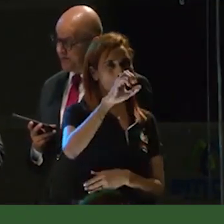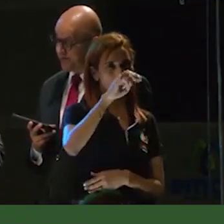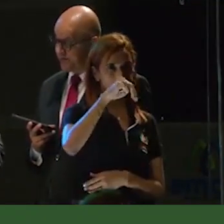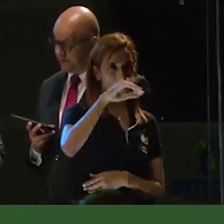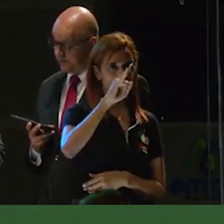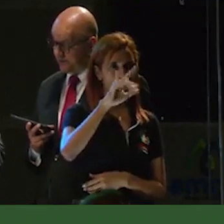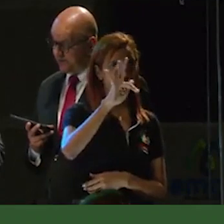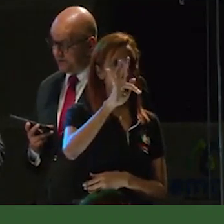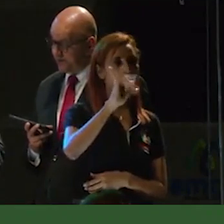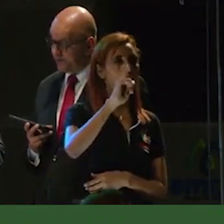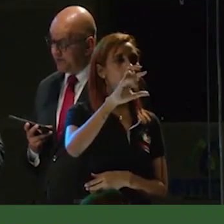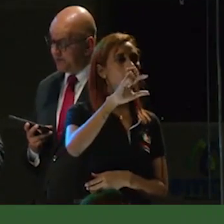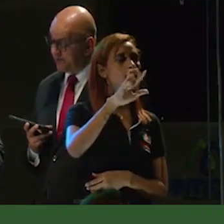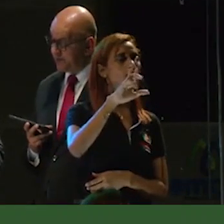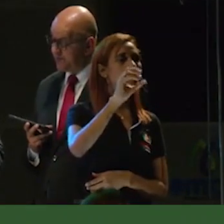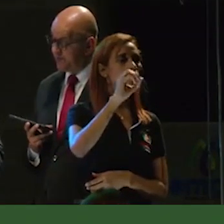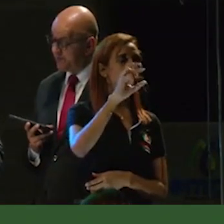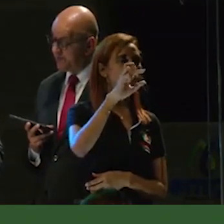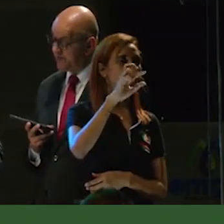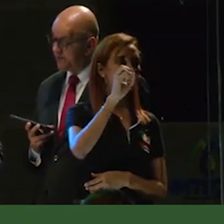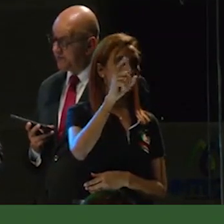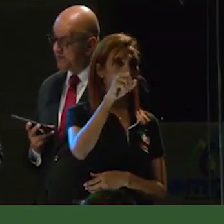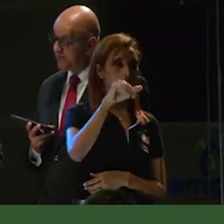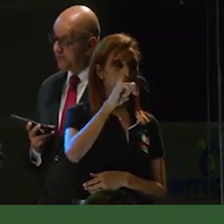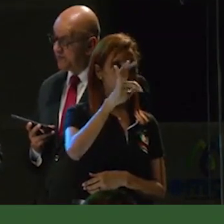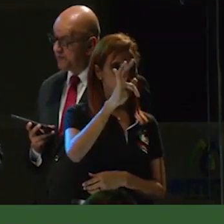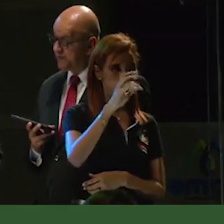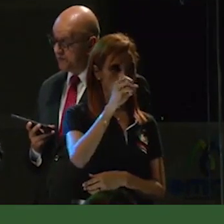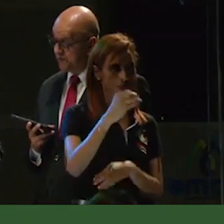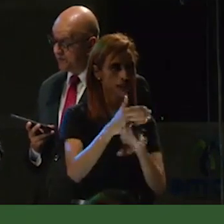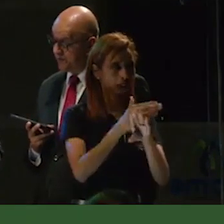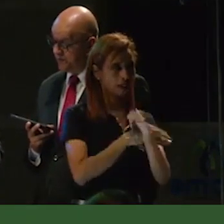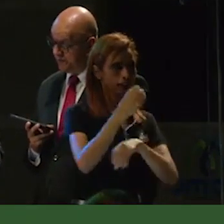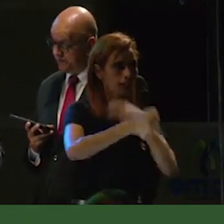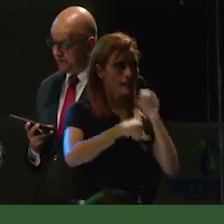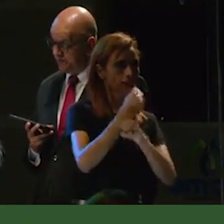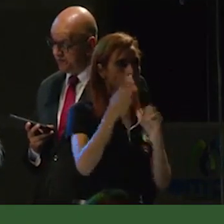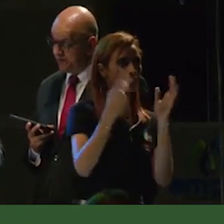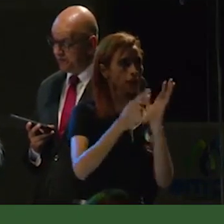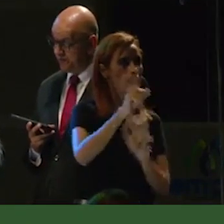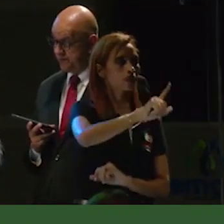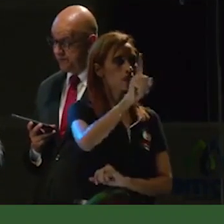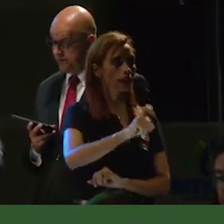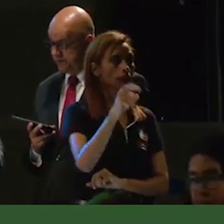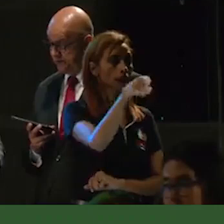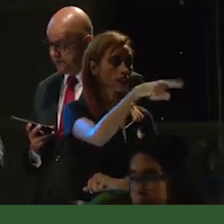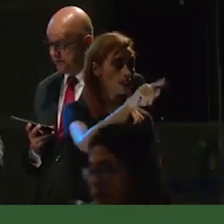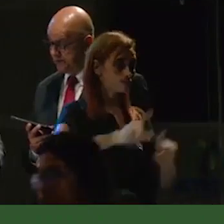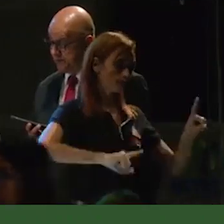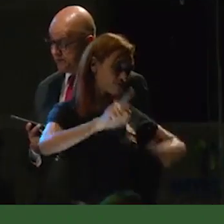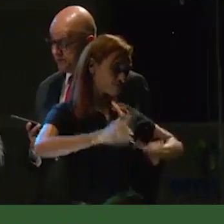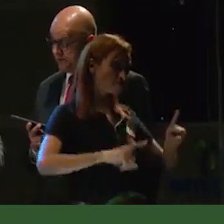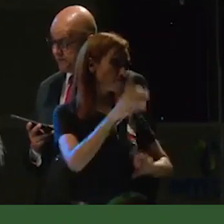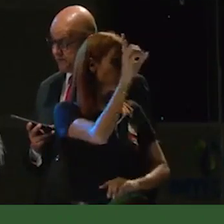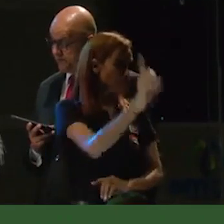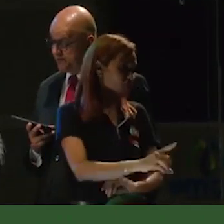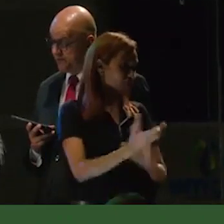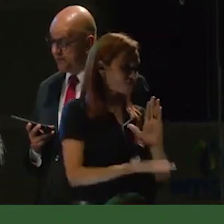año en el cual se tomó la decisión errónea de incrementar las tarifas con el beneplácito de la administración de ese momento.